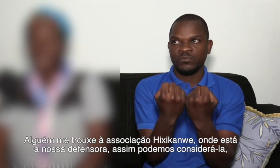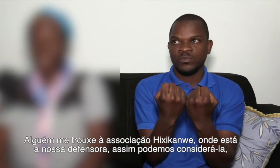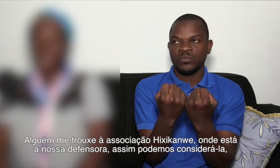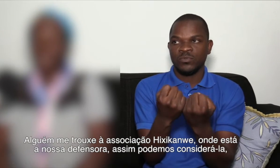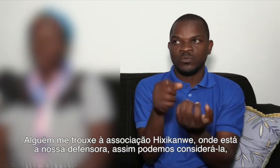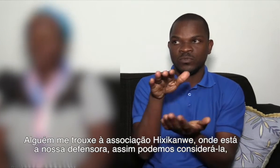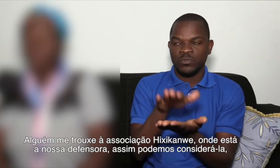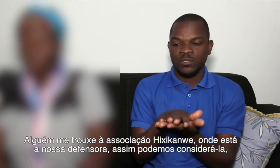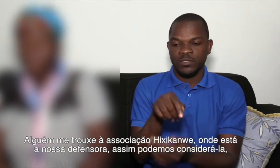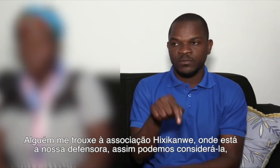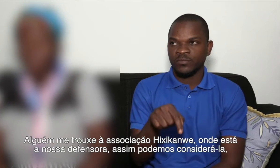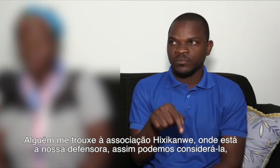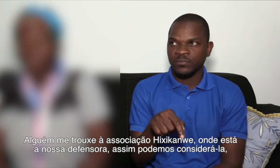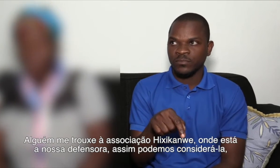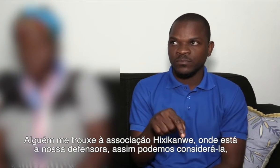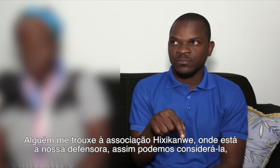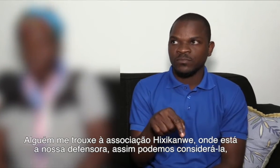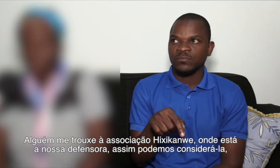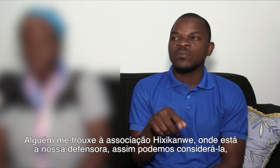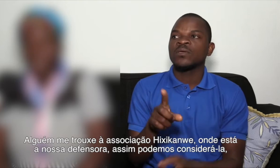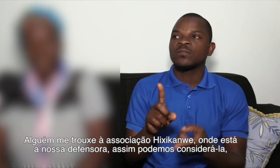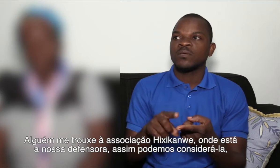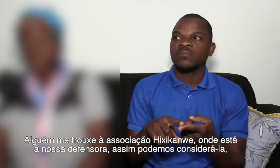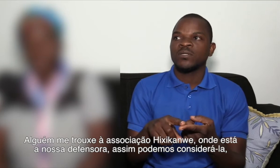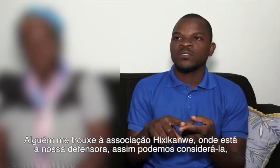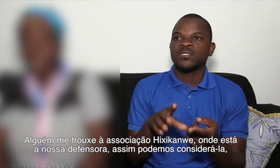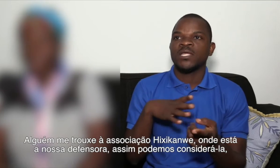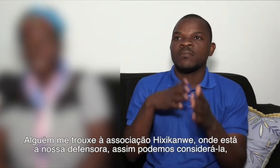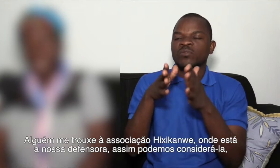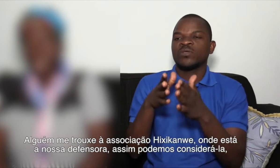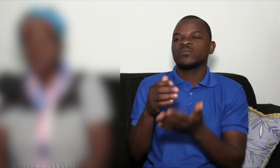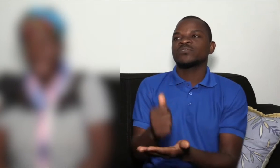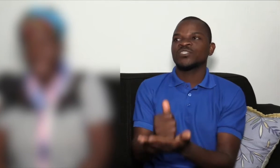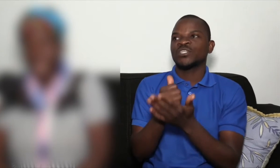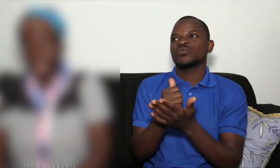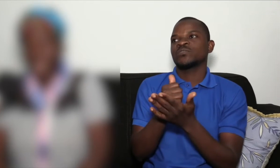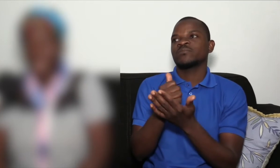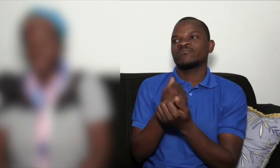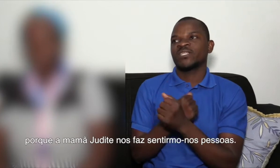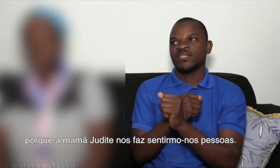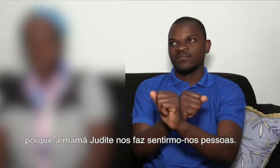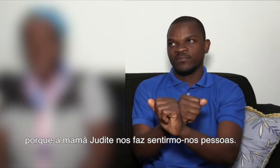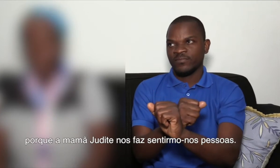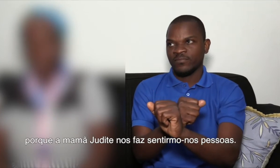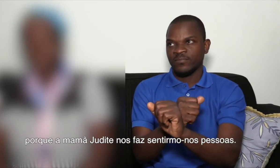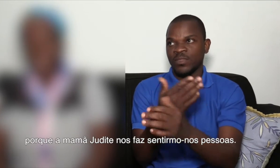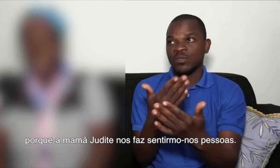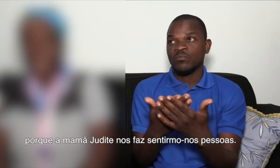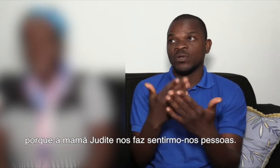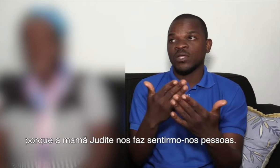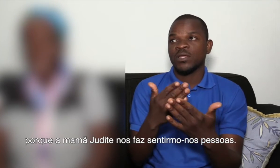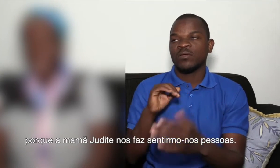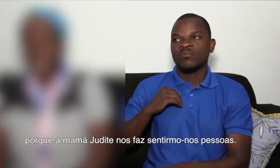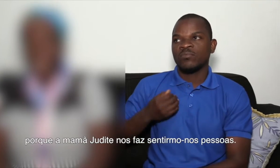está o nosso defensor, nós podemos dizer isso aí. Porque a mamãe